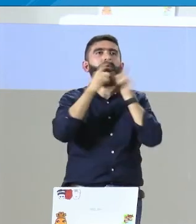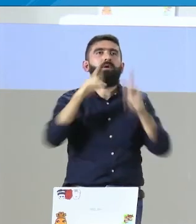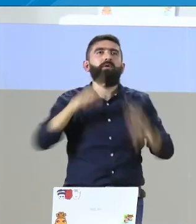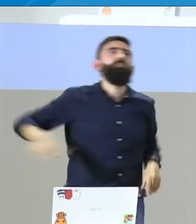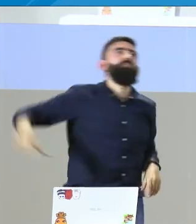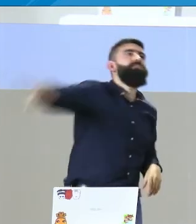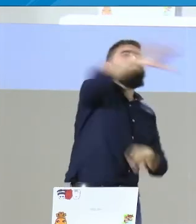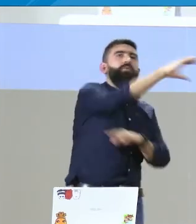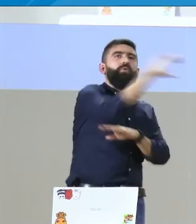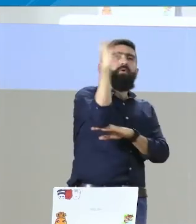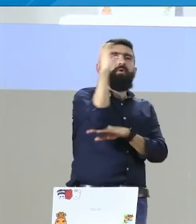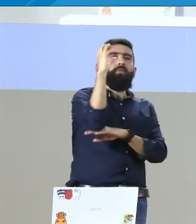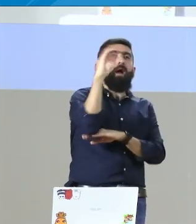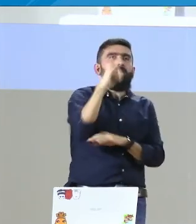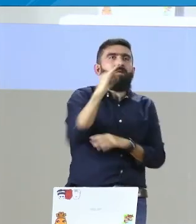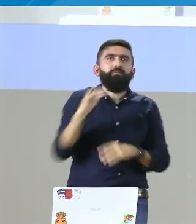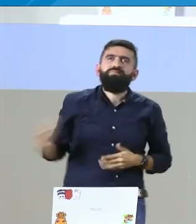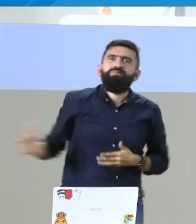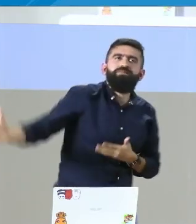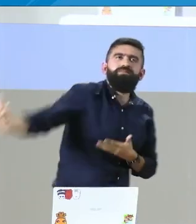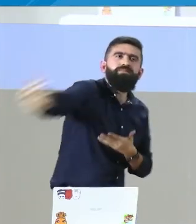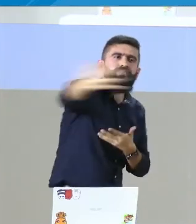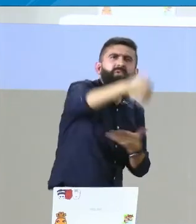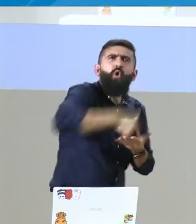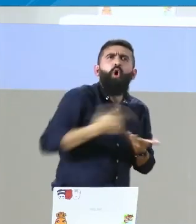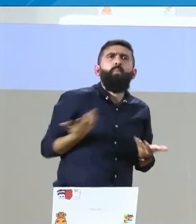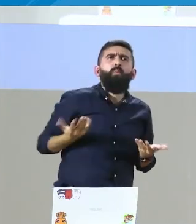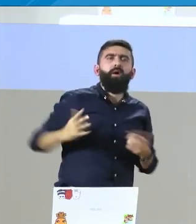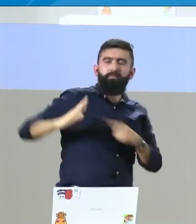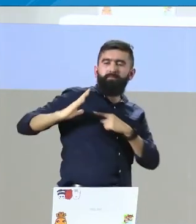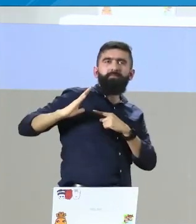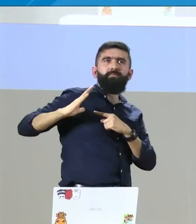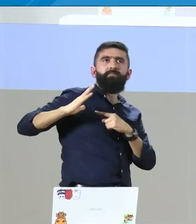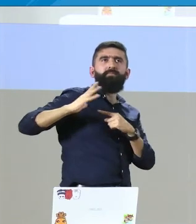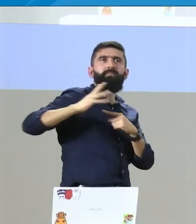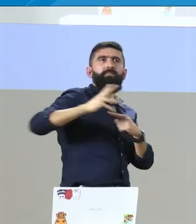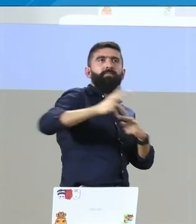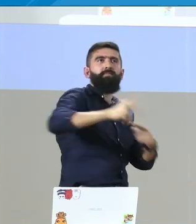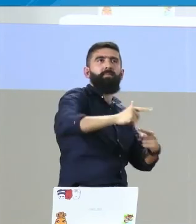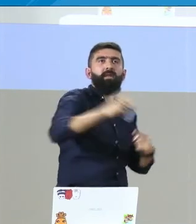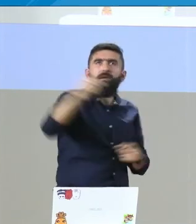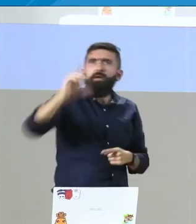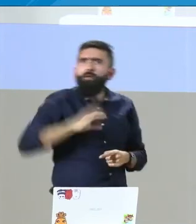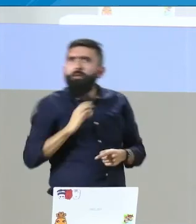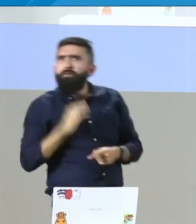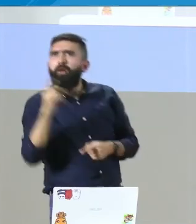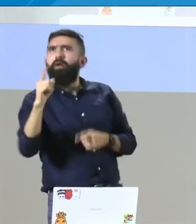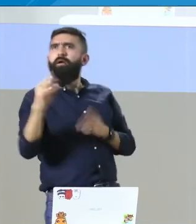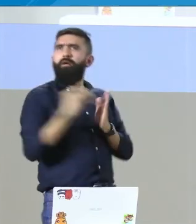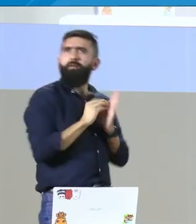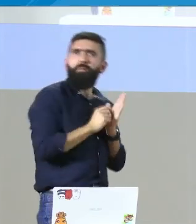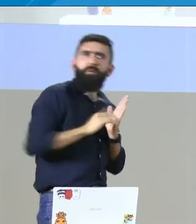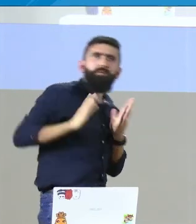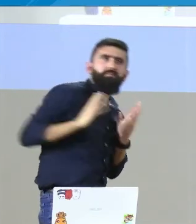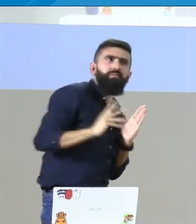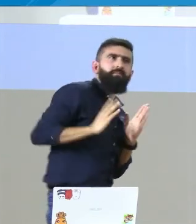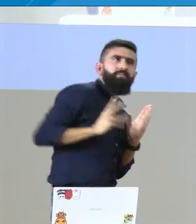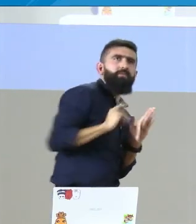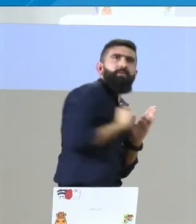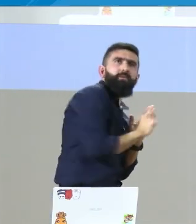nos vamos a hablar del tipo de estudio. Entonces, inicialmente, es una caracterización sociolingüística que se va a llevar a cabo a través de la descripción,